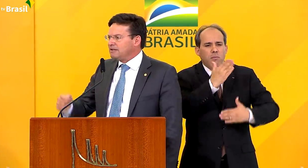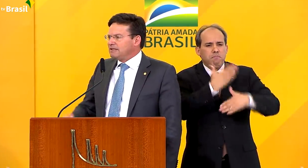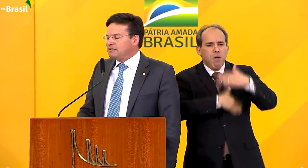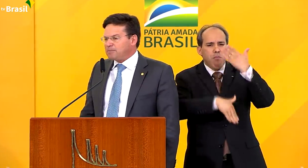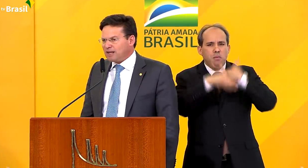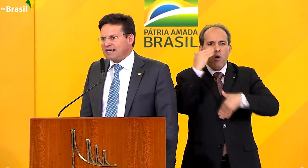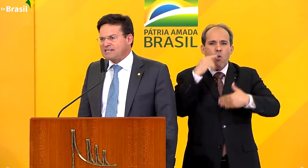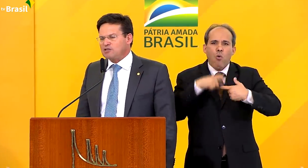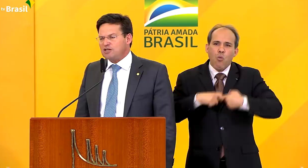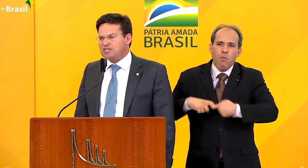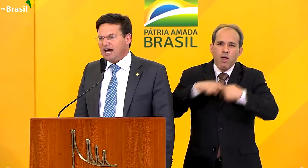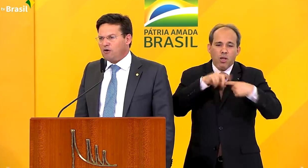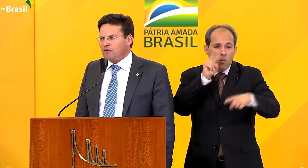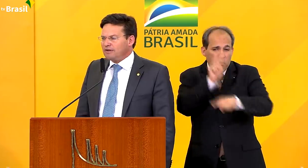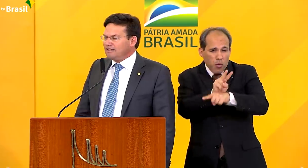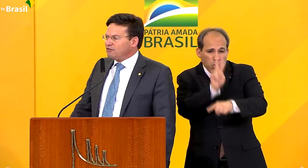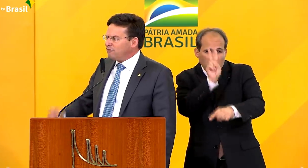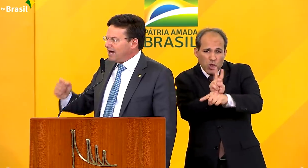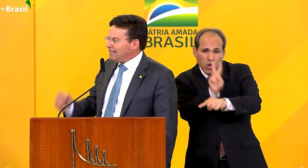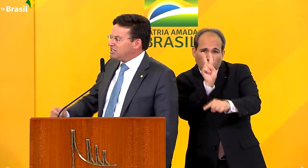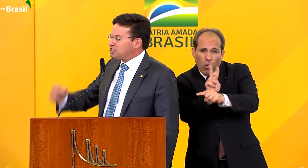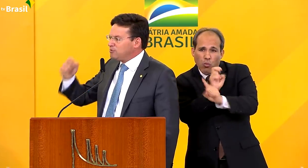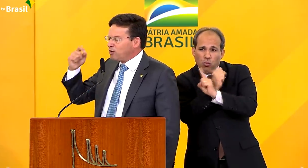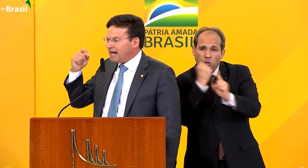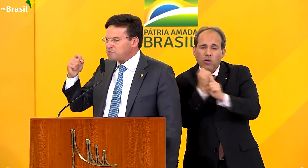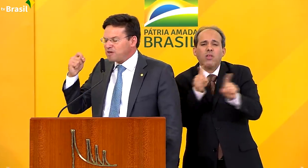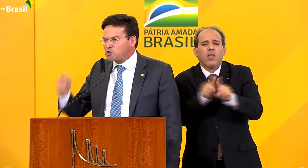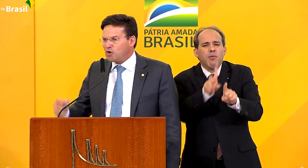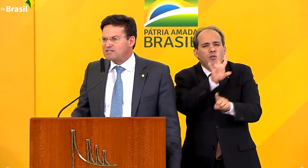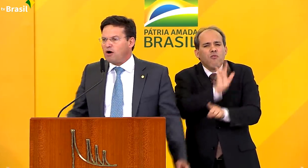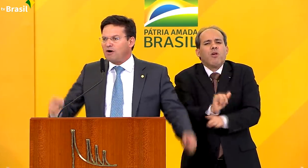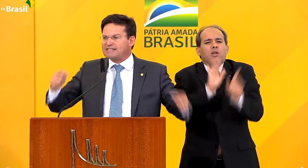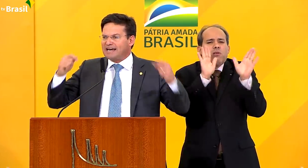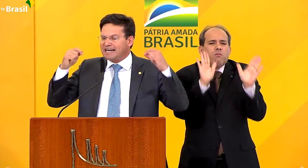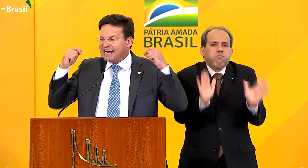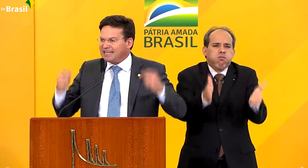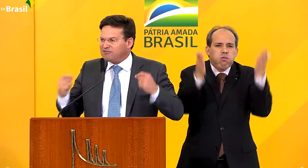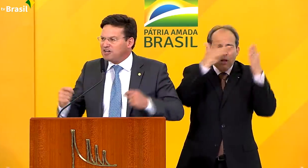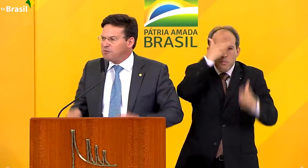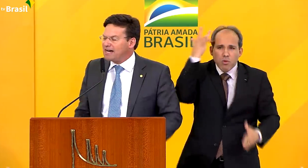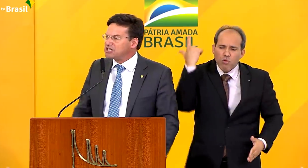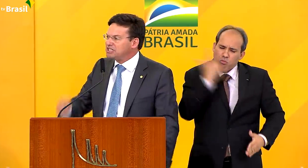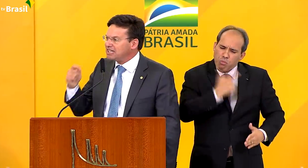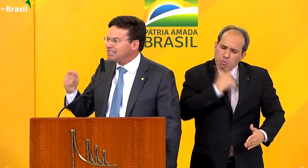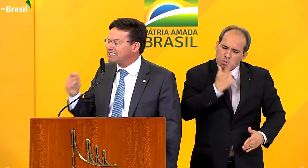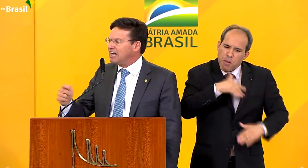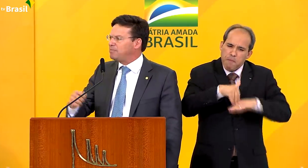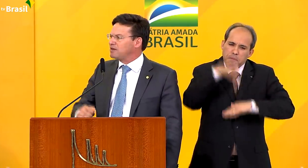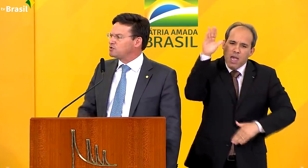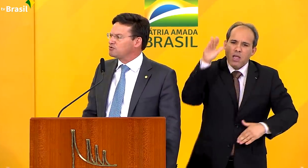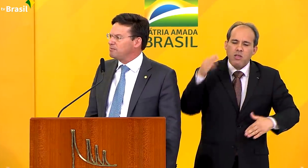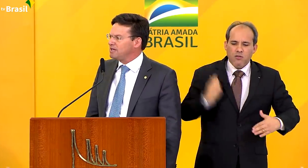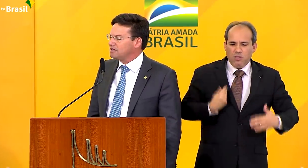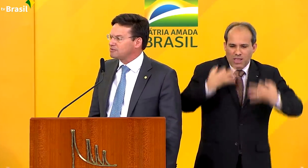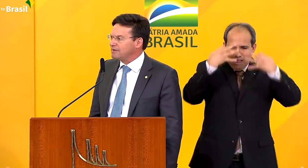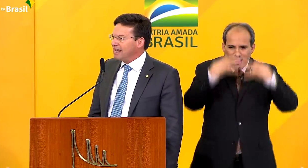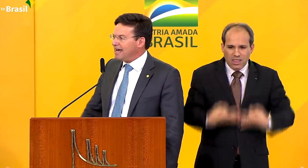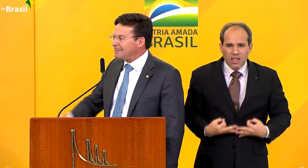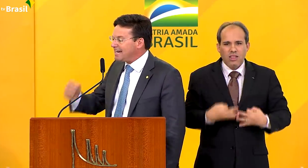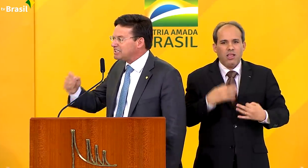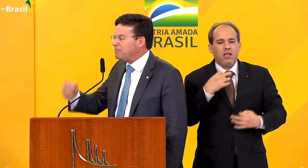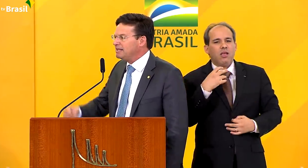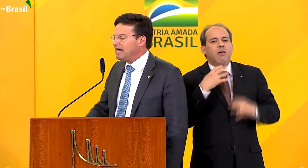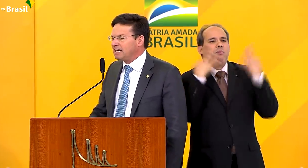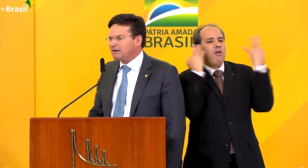rede de proteção social, vai estimular as pessoas a alcançarem cada vez mais dignidade para as suas famílias.